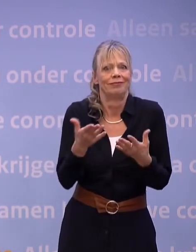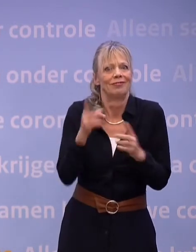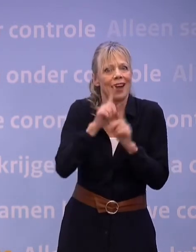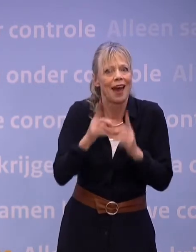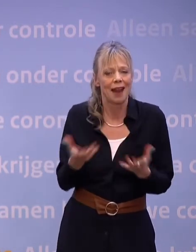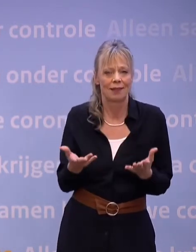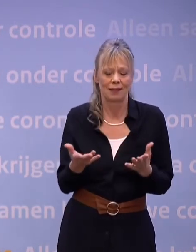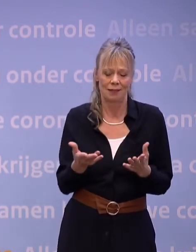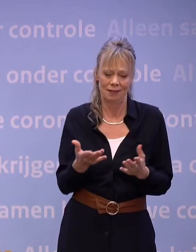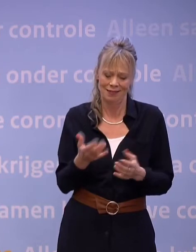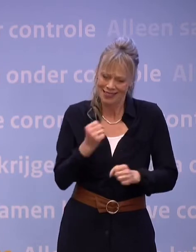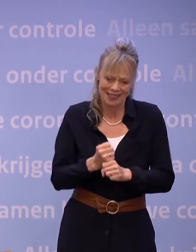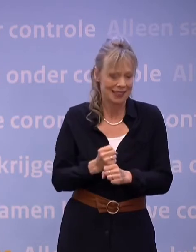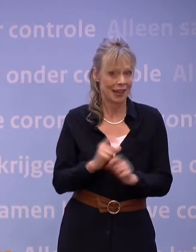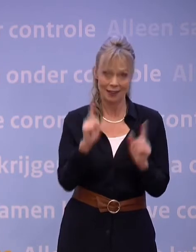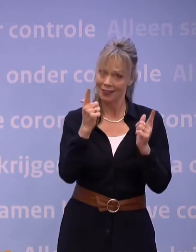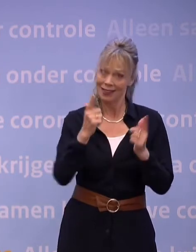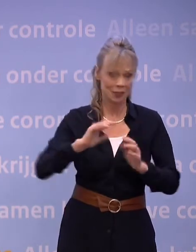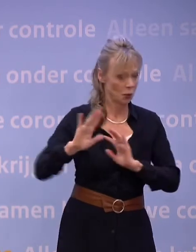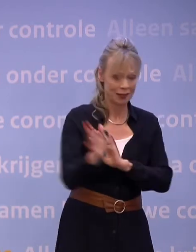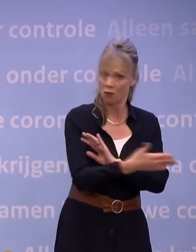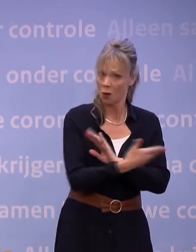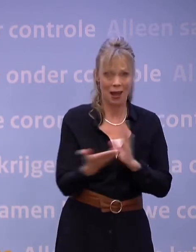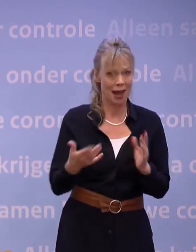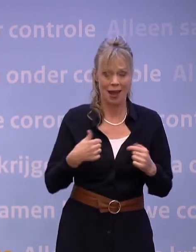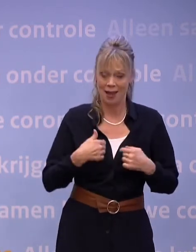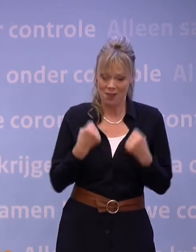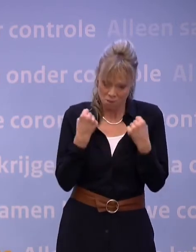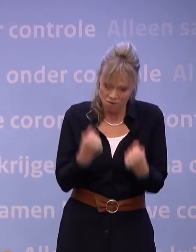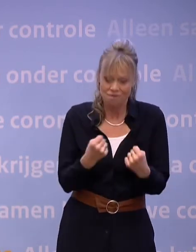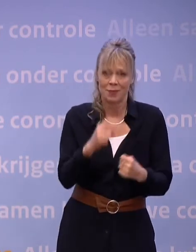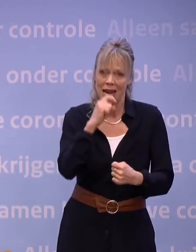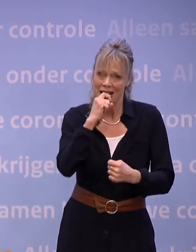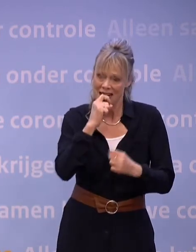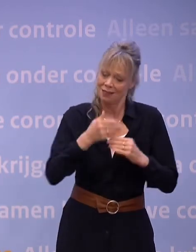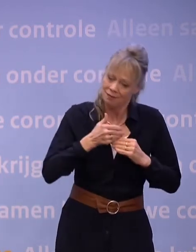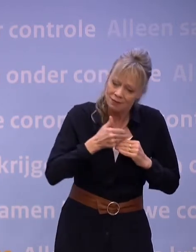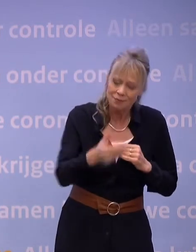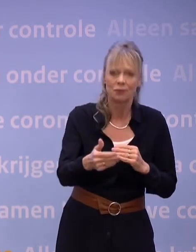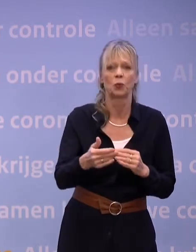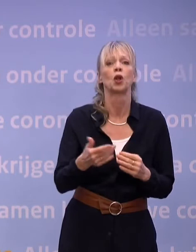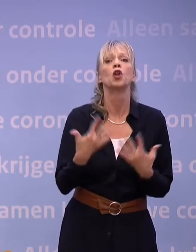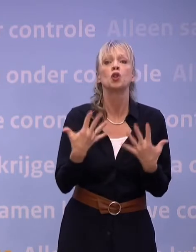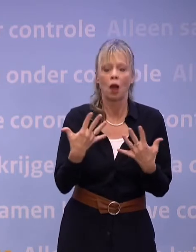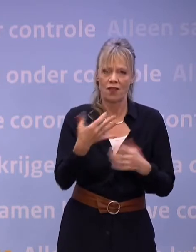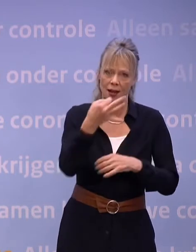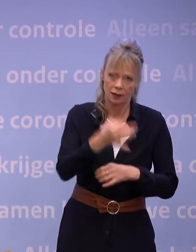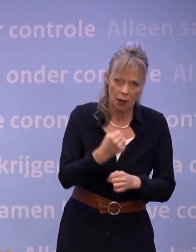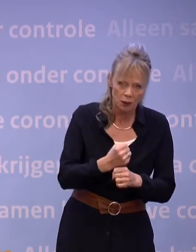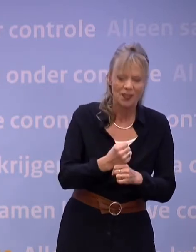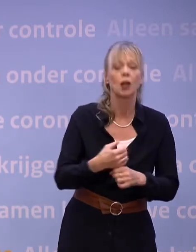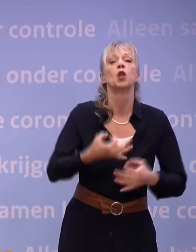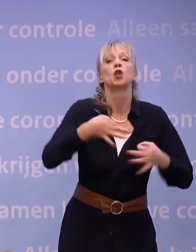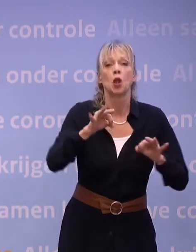het is nog niet voorbij. We moeten volhouden. We moeten vooral nog vaker thuiswerken, nog beter afstand